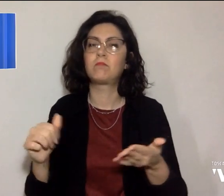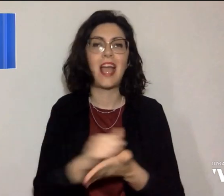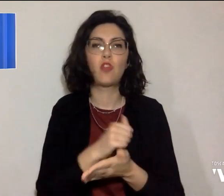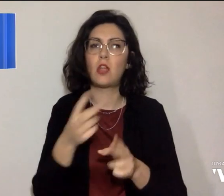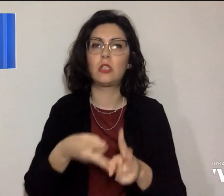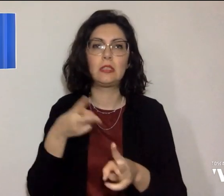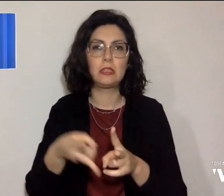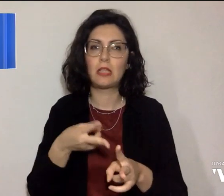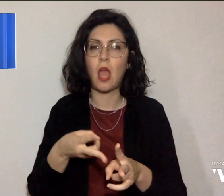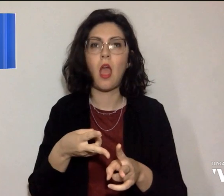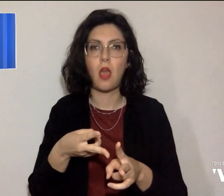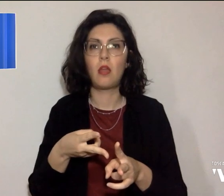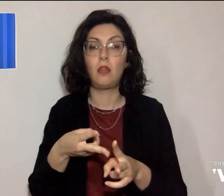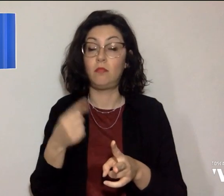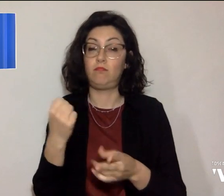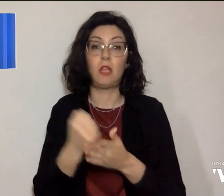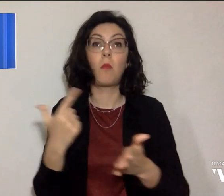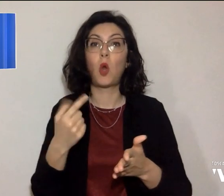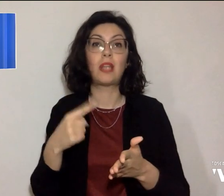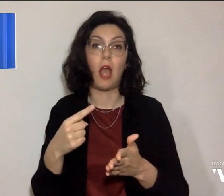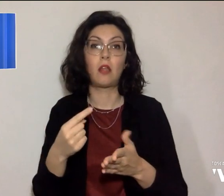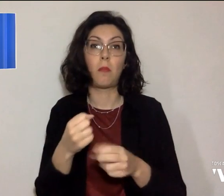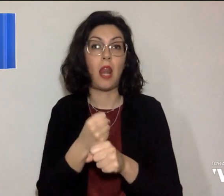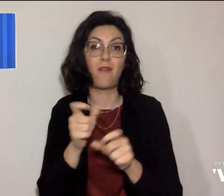fondamentali per i lavoratori.